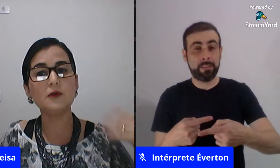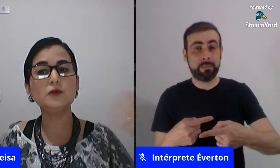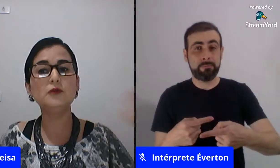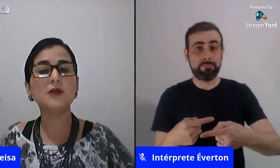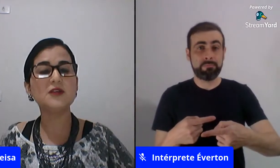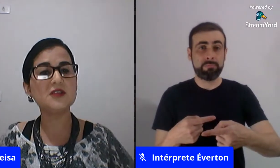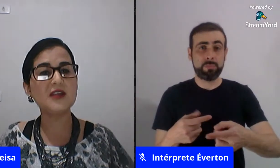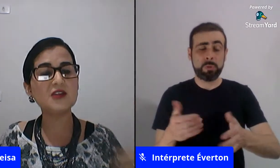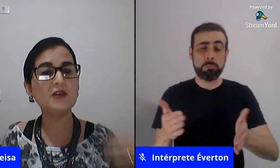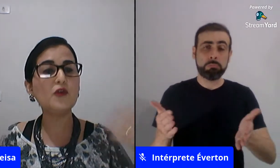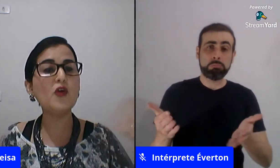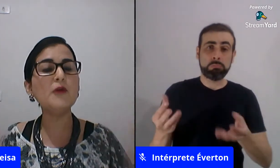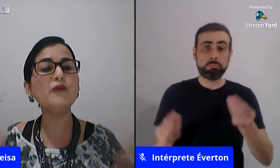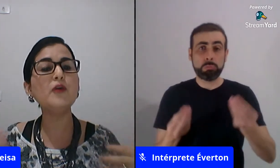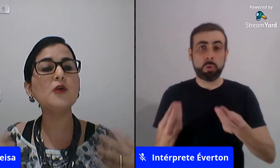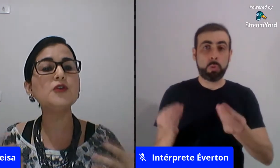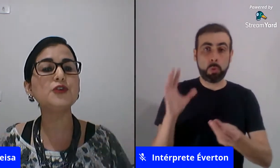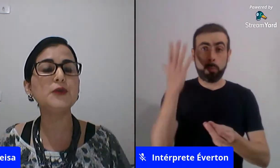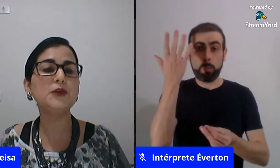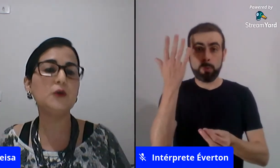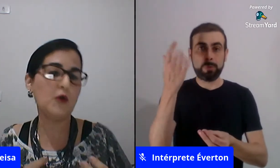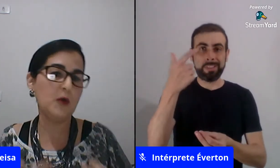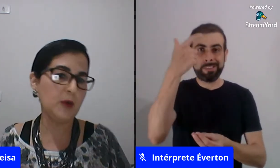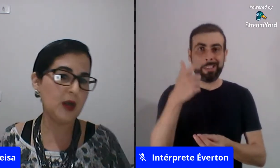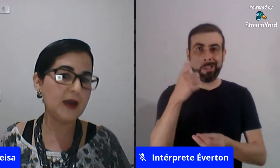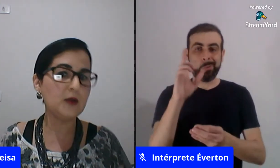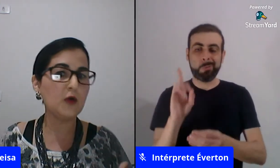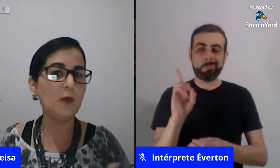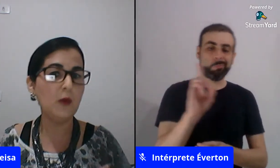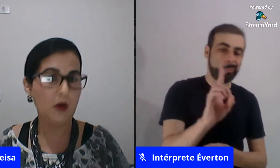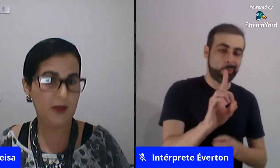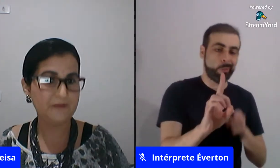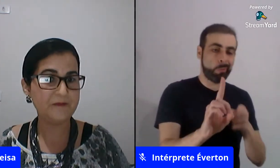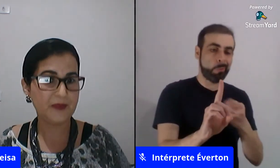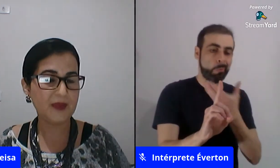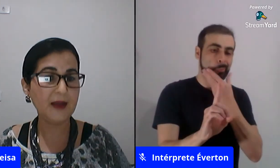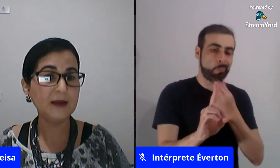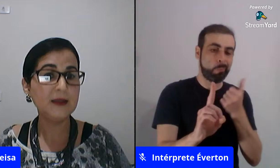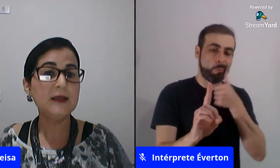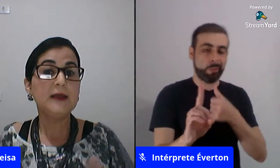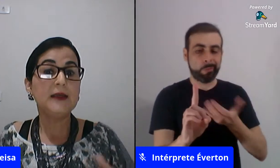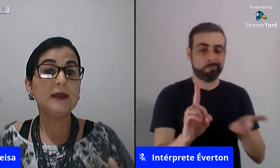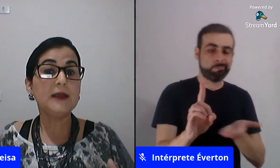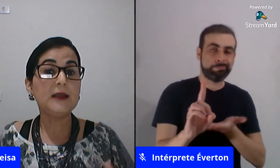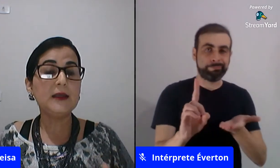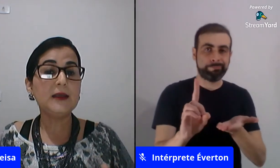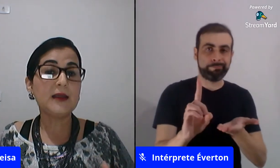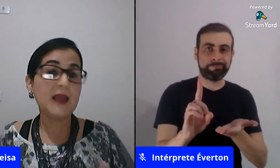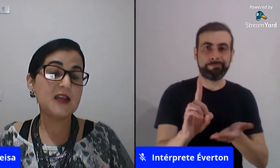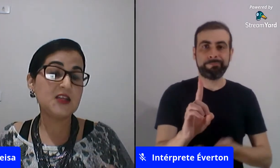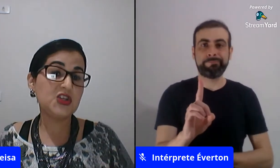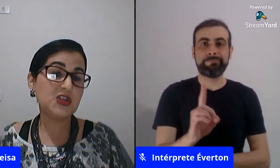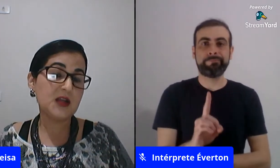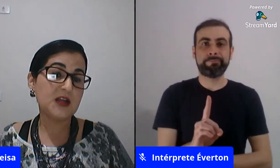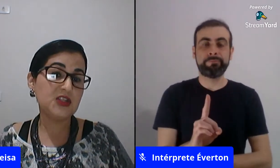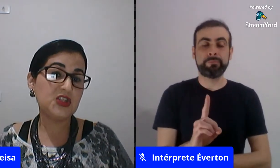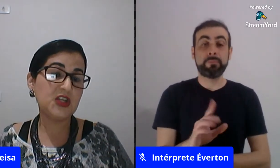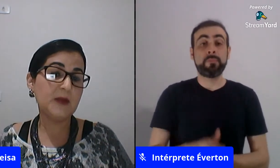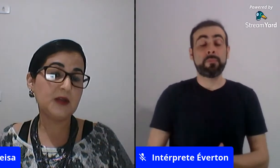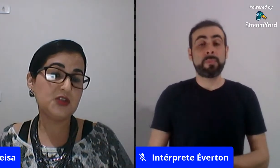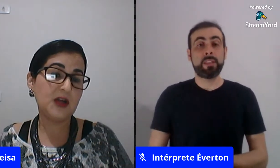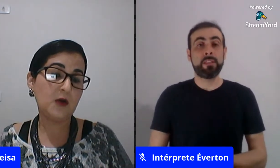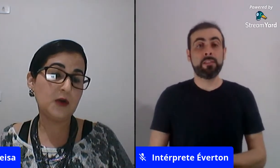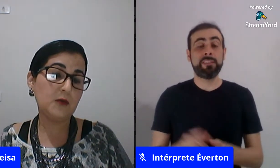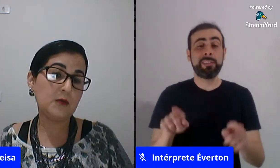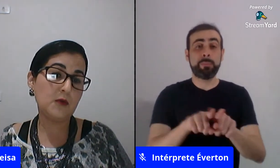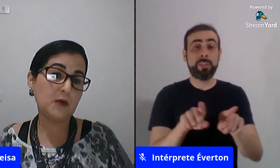acordo com essa cultura com a sociedade que eu vi como eu vou me constituir ou como mulher ou como homem né e que aí a a gente